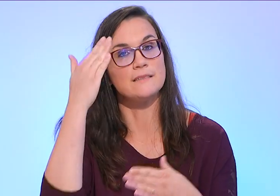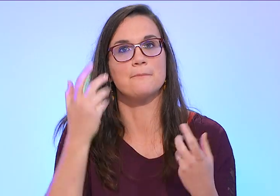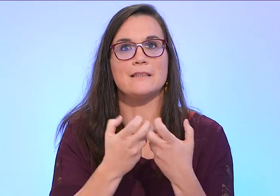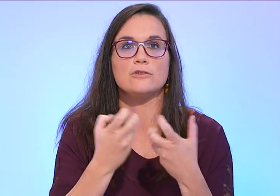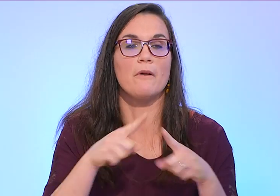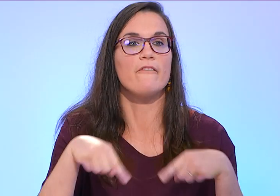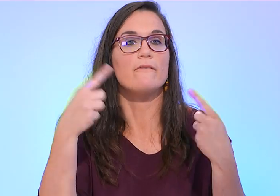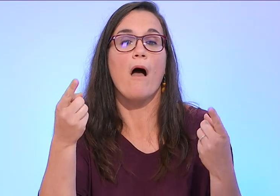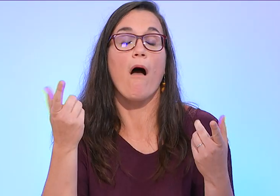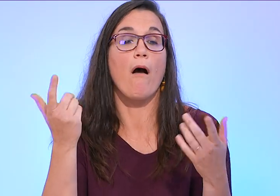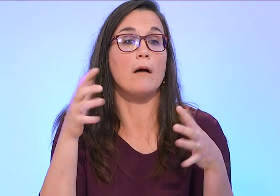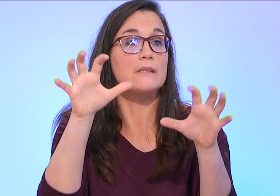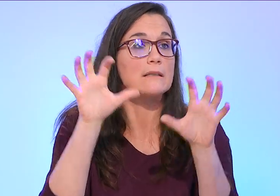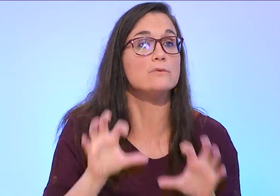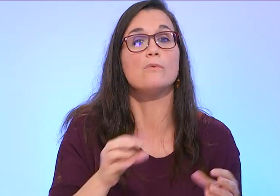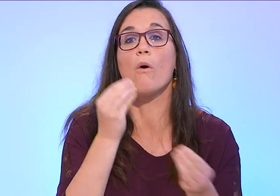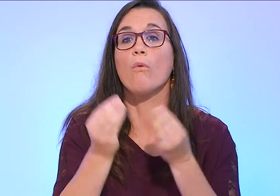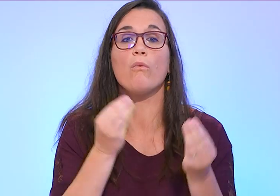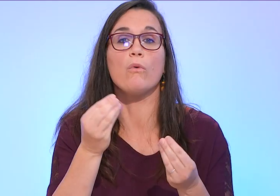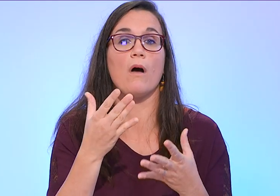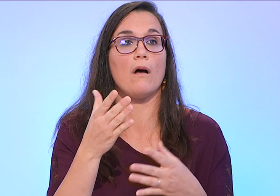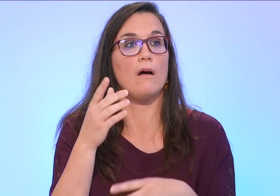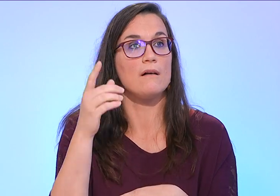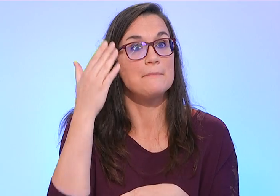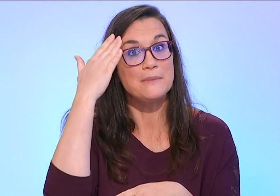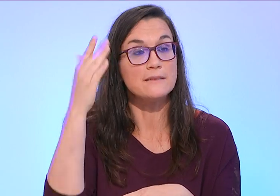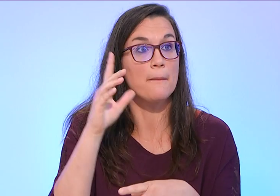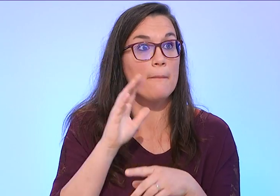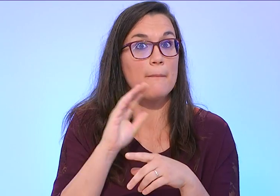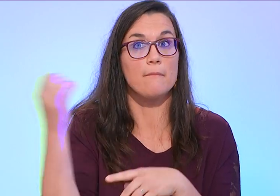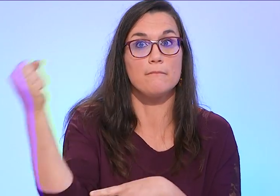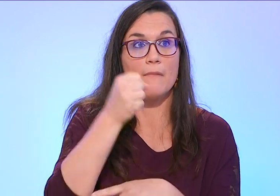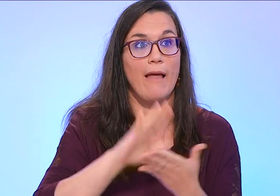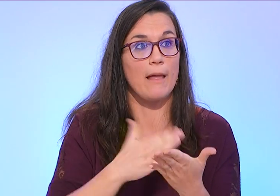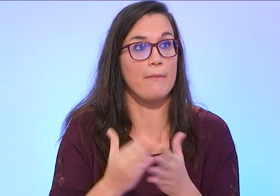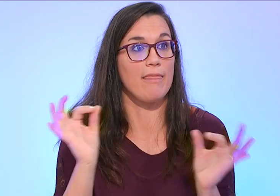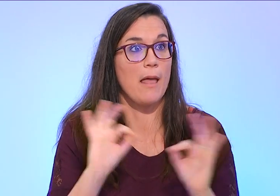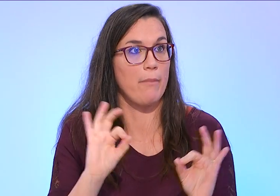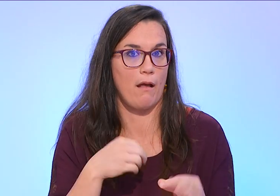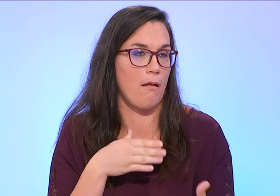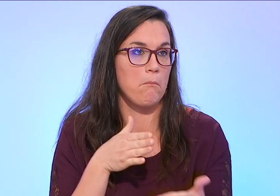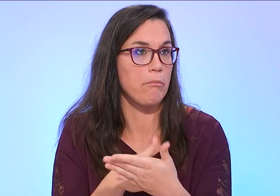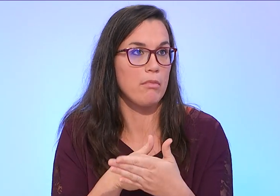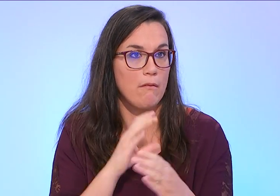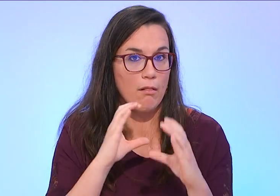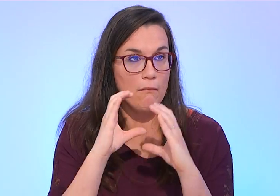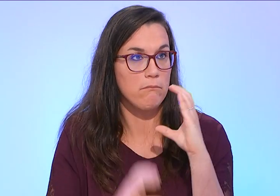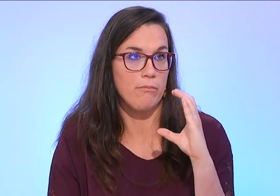Alors, les difficultés, c'est vrai, par exemple, quand on va dans une administration, s'il n'y a pas d'interprète, là, on est